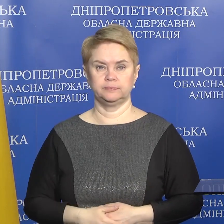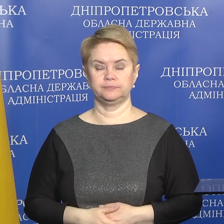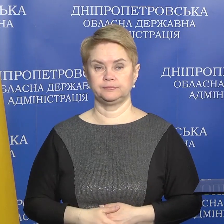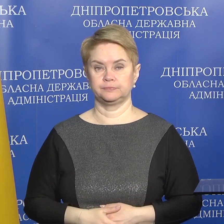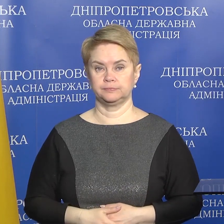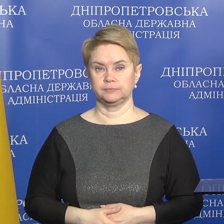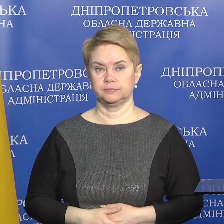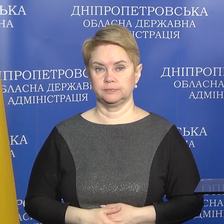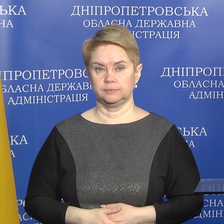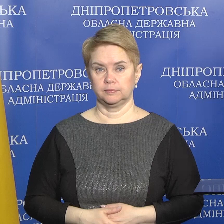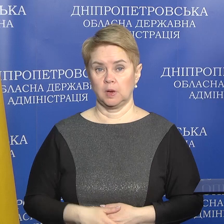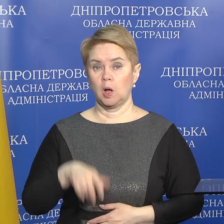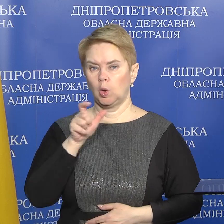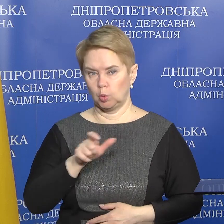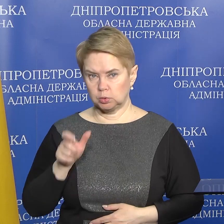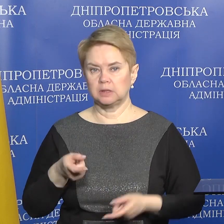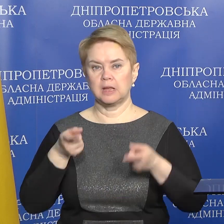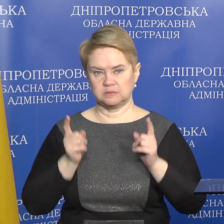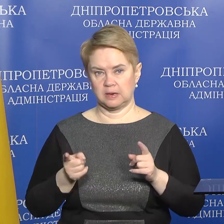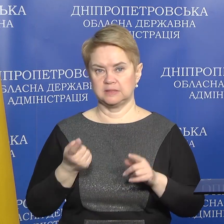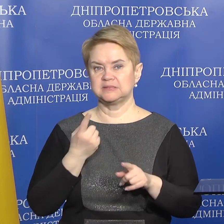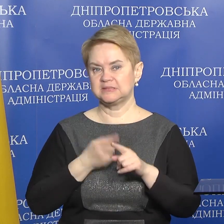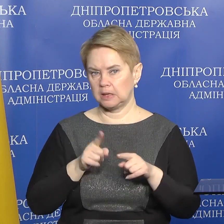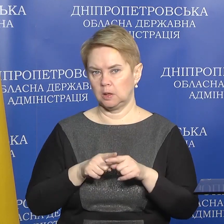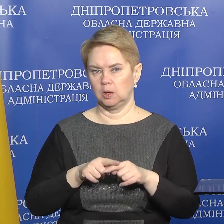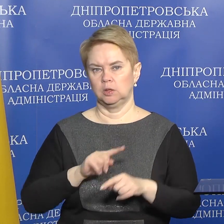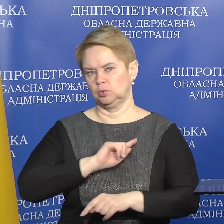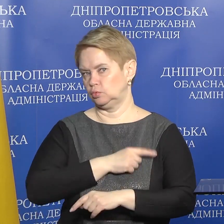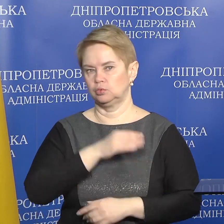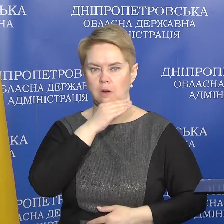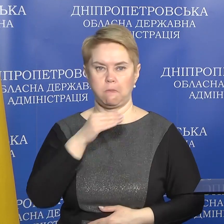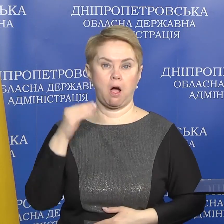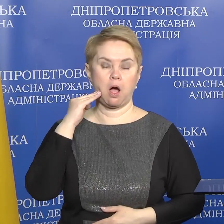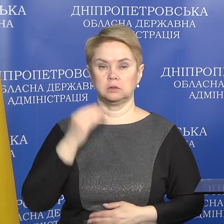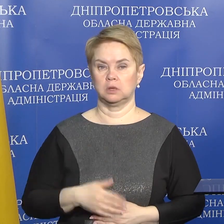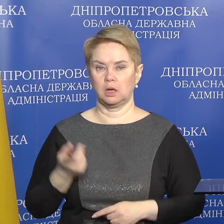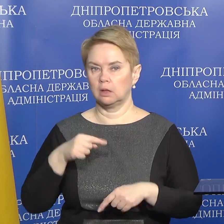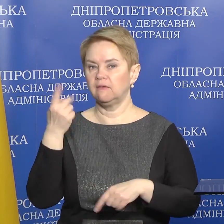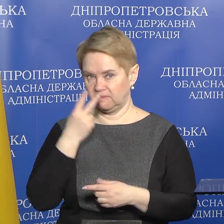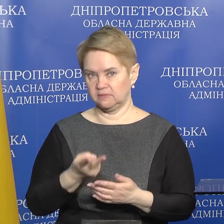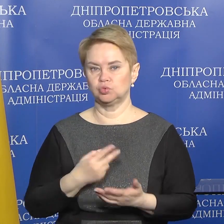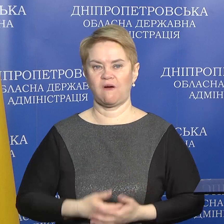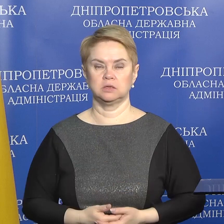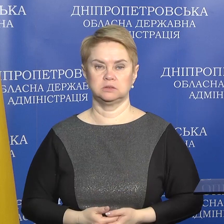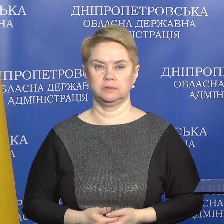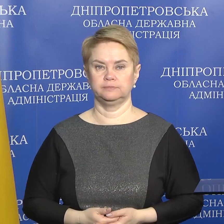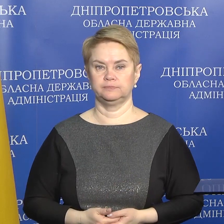людей насправді, ну це дуже багато, і це відчувається.